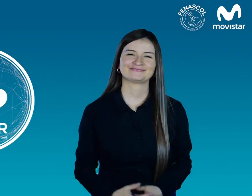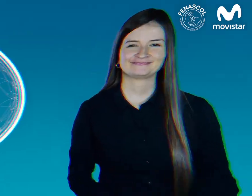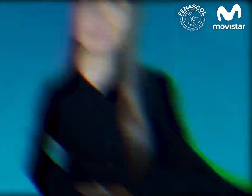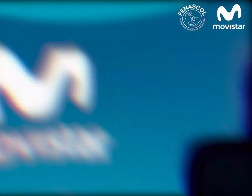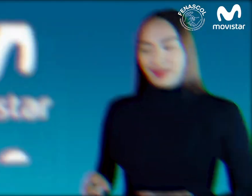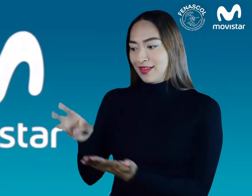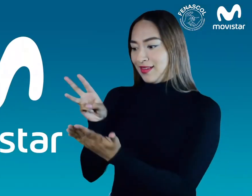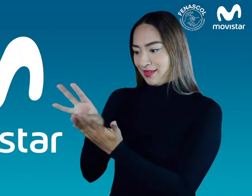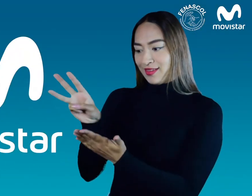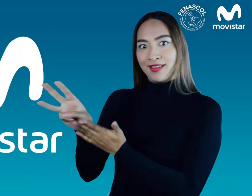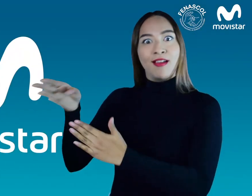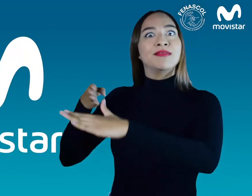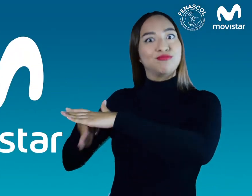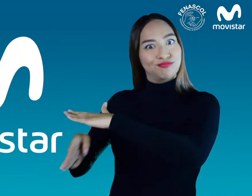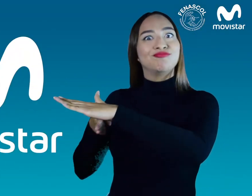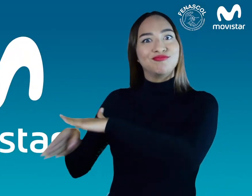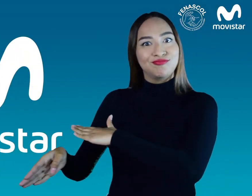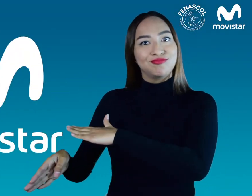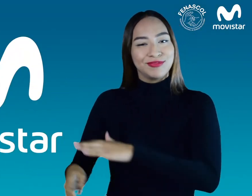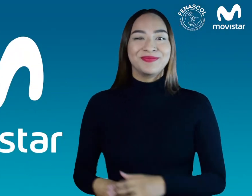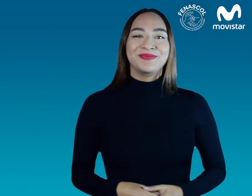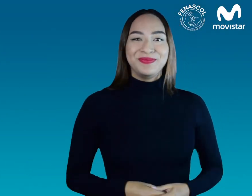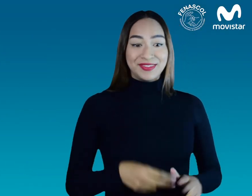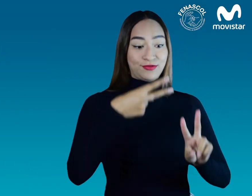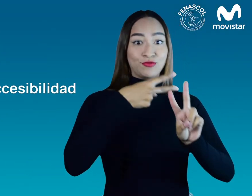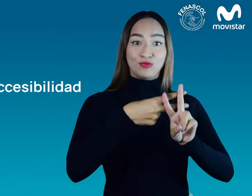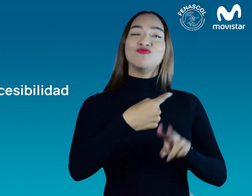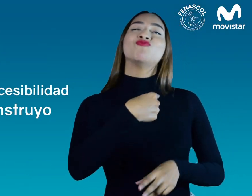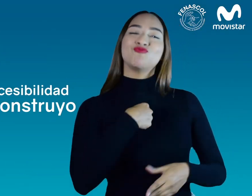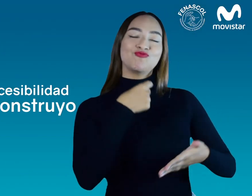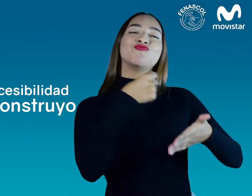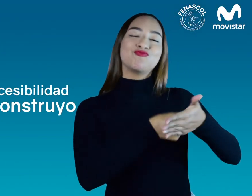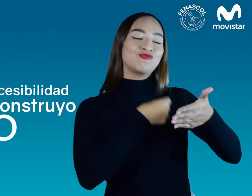Movistar es accesible. La accesibilidad la construyo yo.